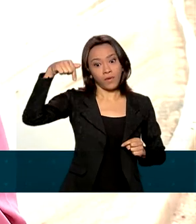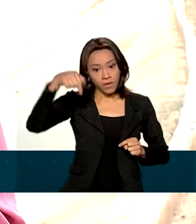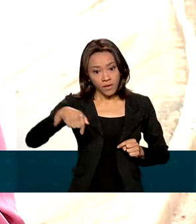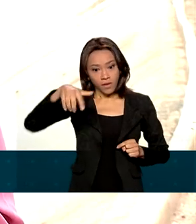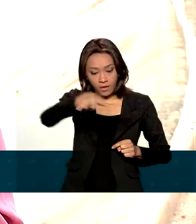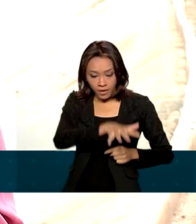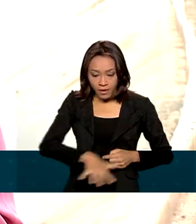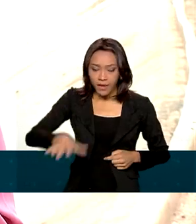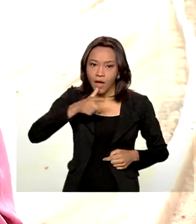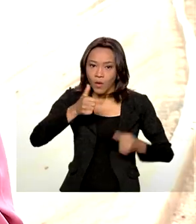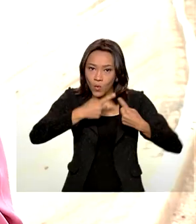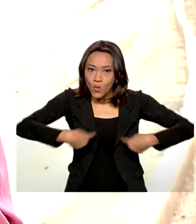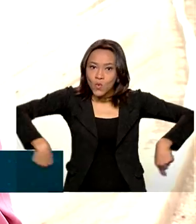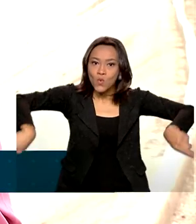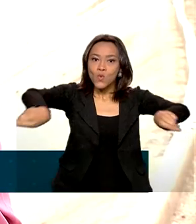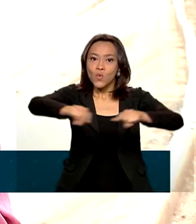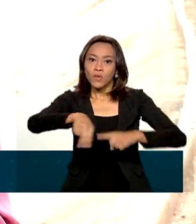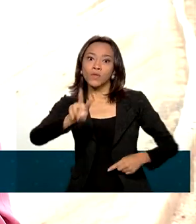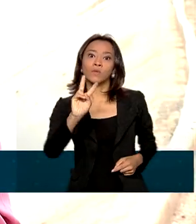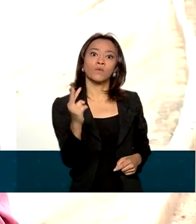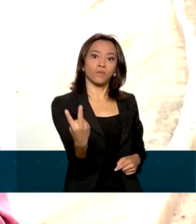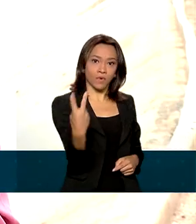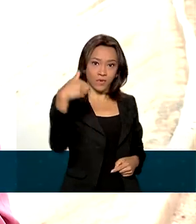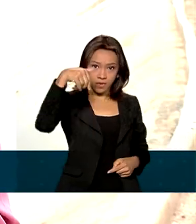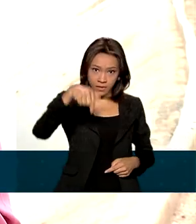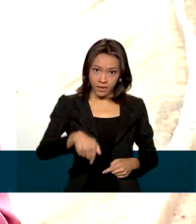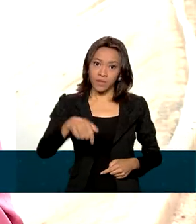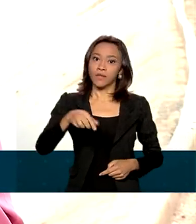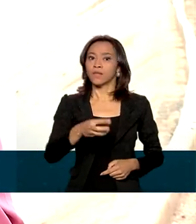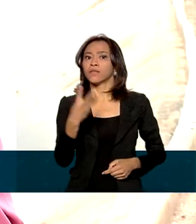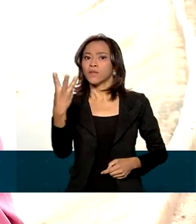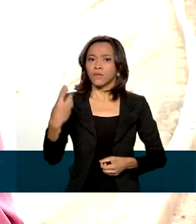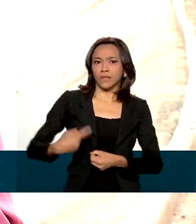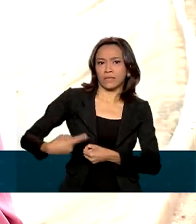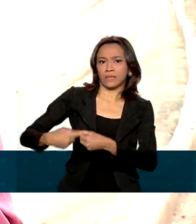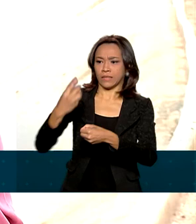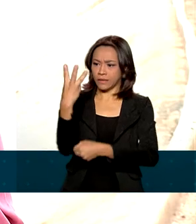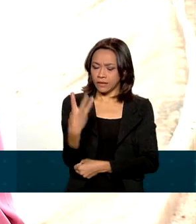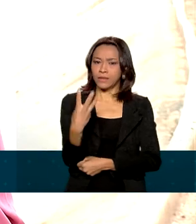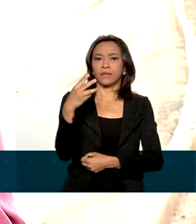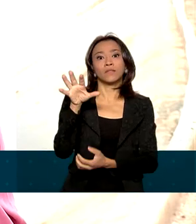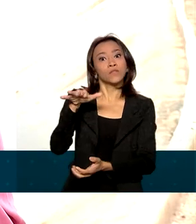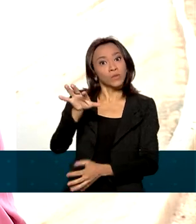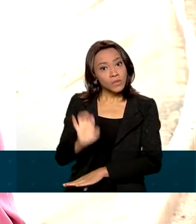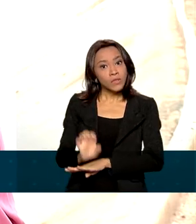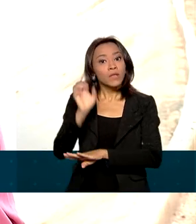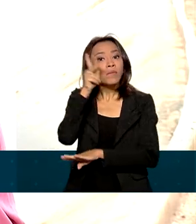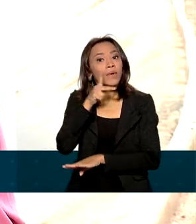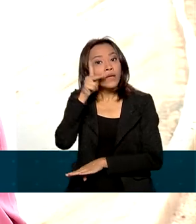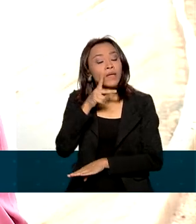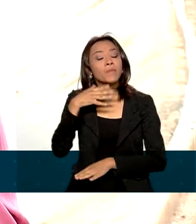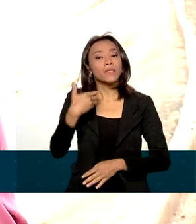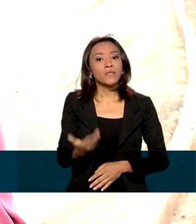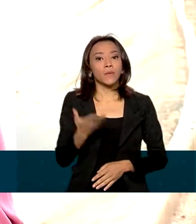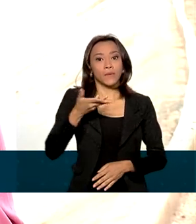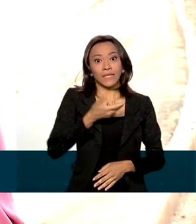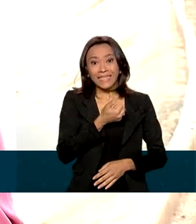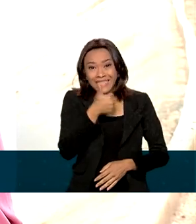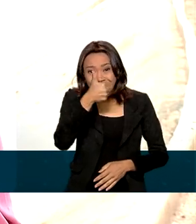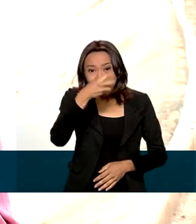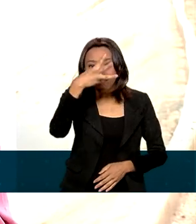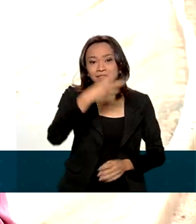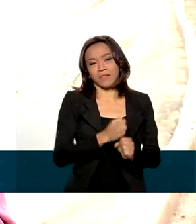reservatórios Caixara, em São José de Piranhas e Ávidos, em Cajazeiras, na Paraíba. Com isso, após 13